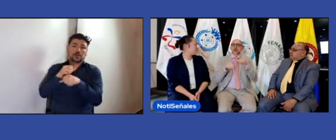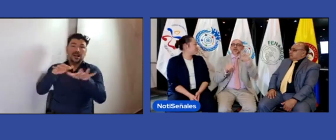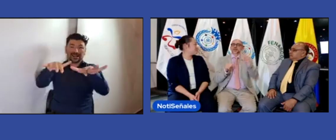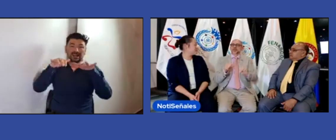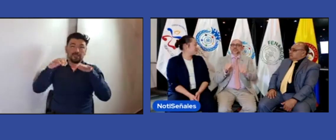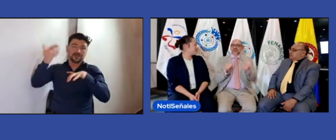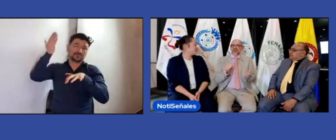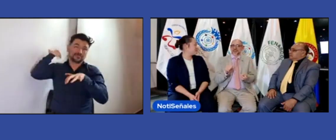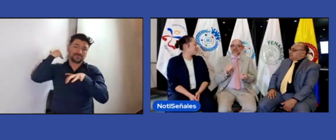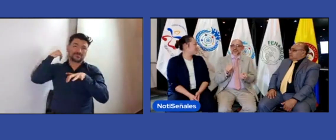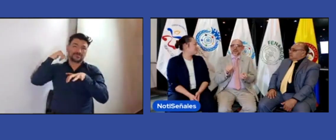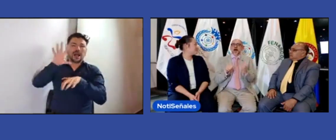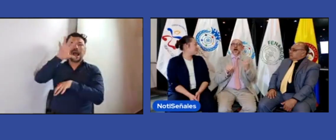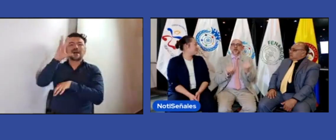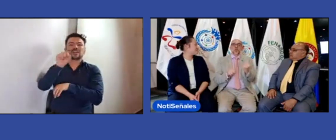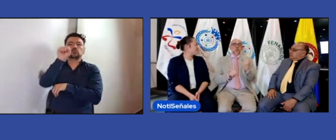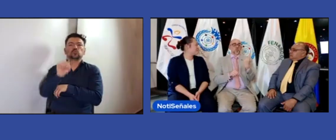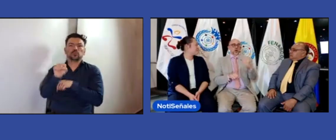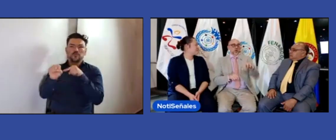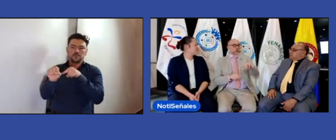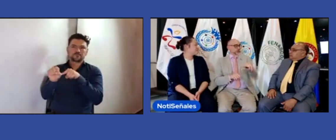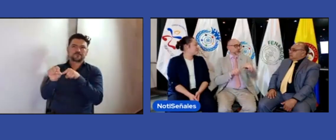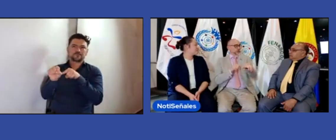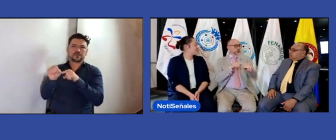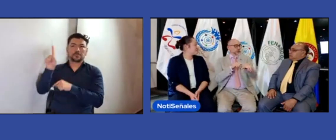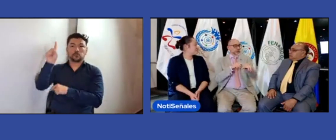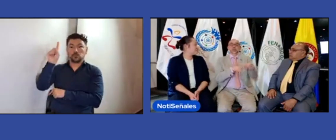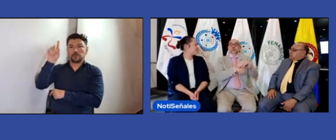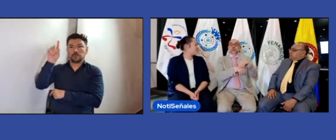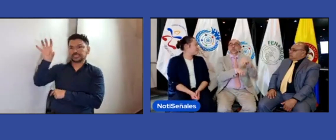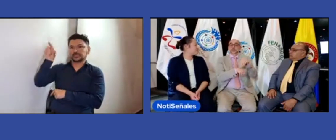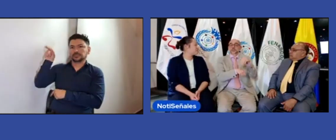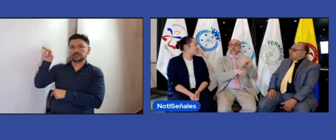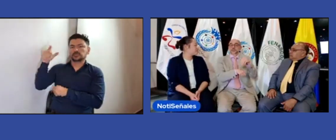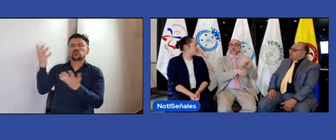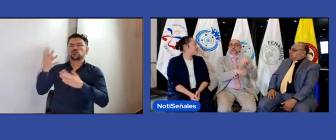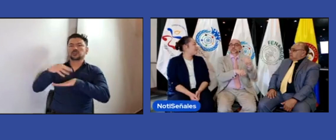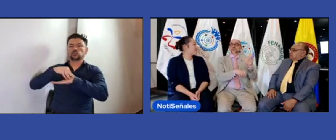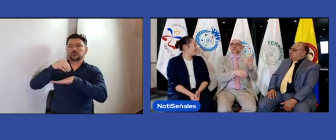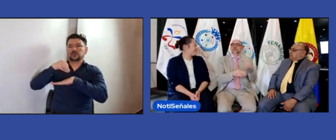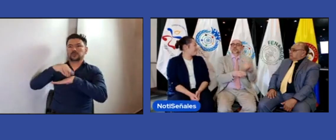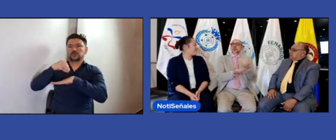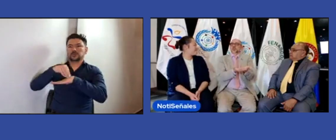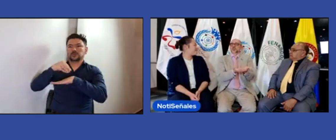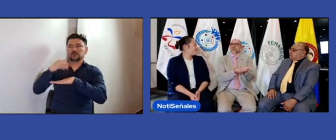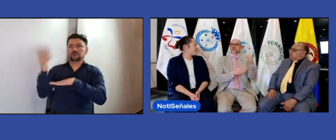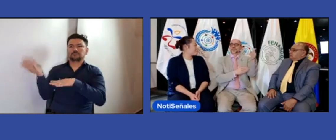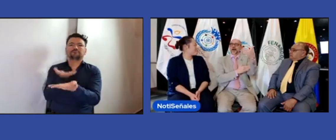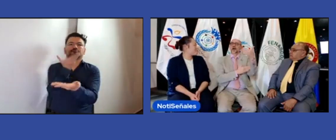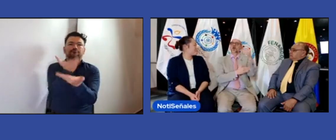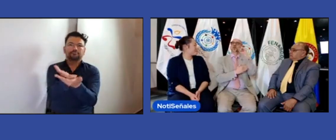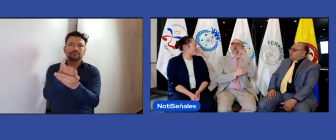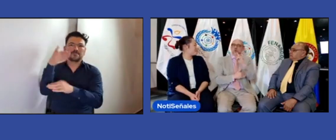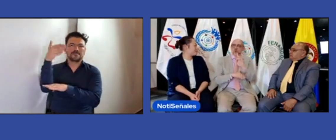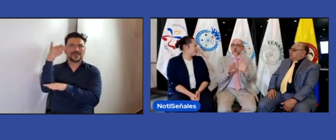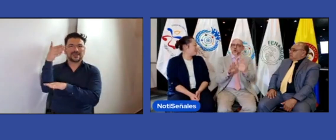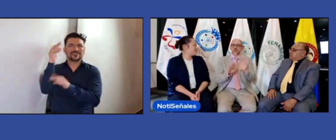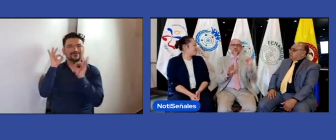en la asamblea que tuvimos en Sudáfrica, un país, Suecia específicamente, propuso la